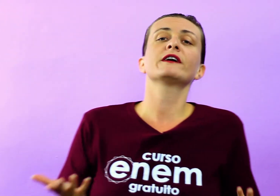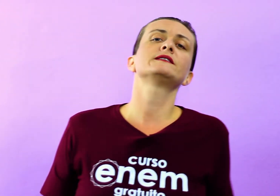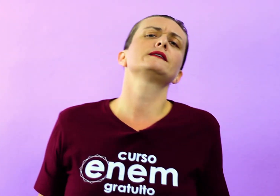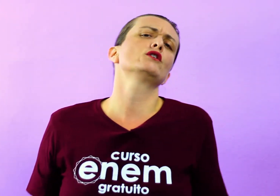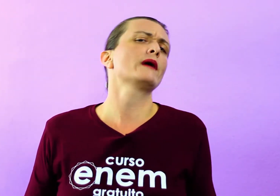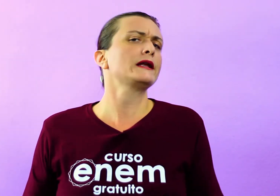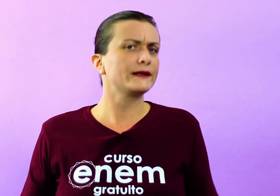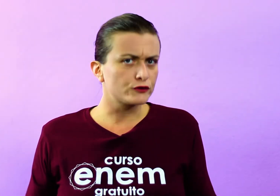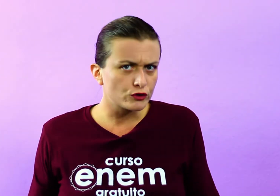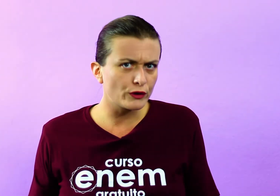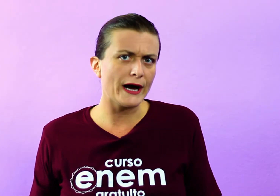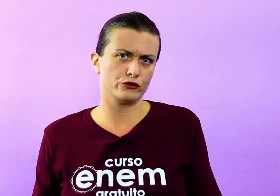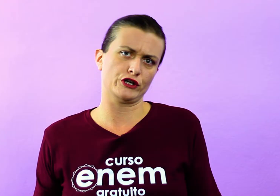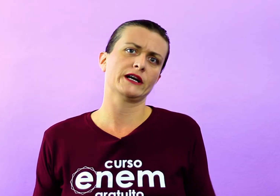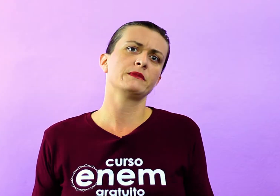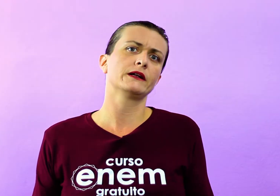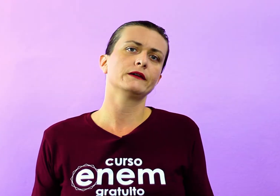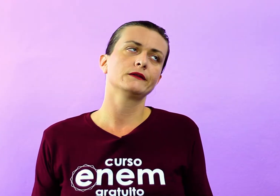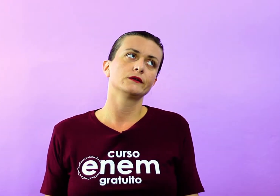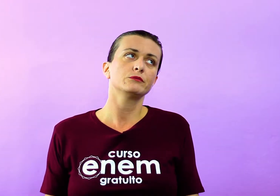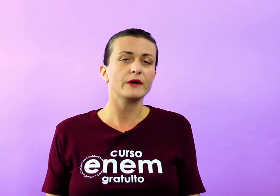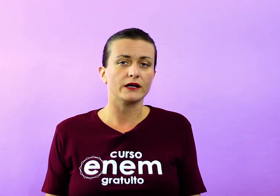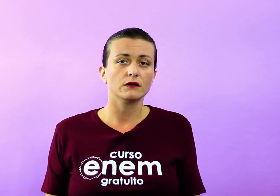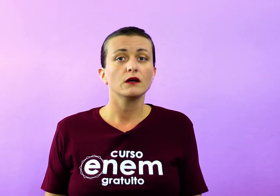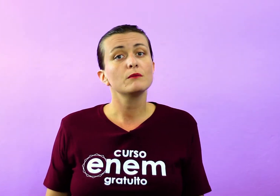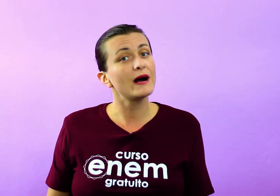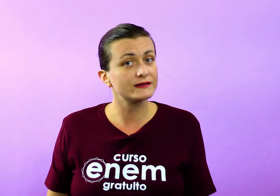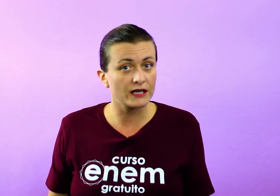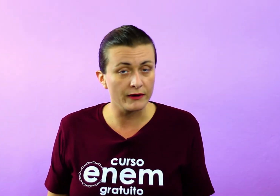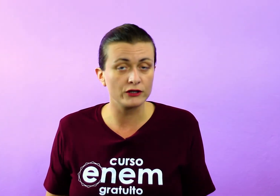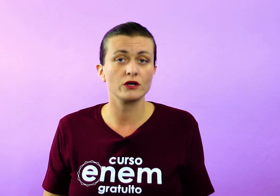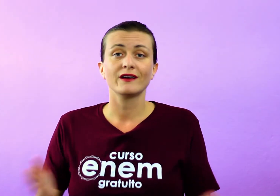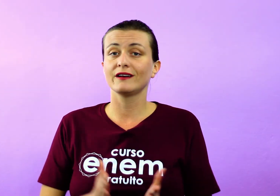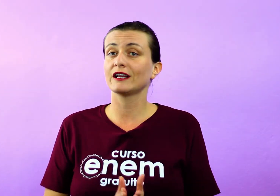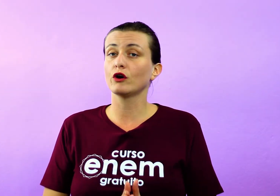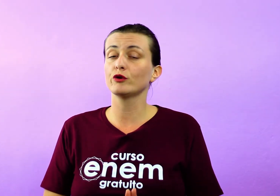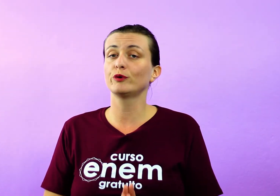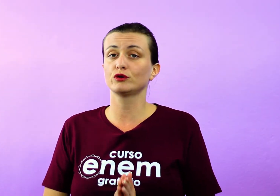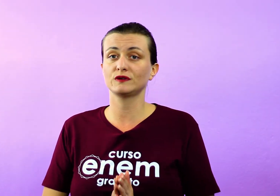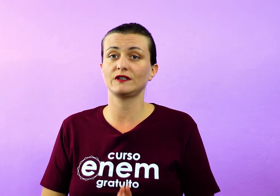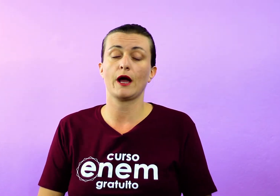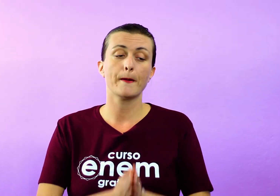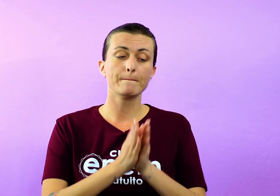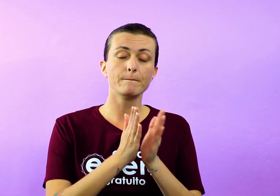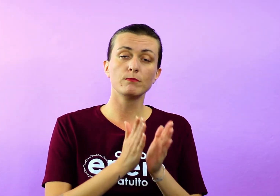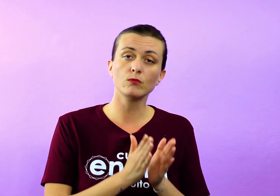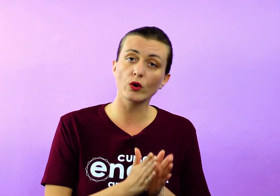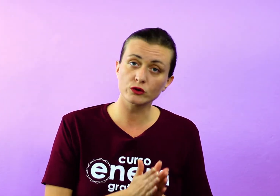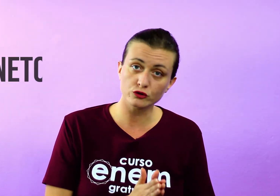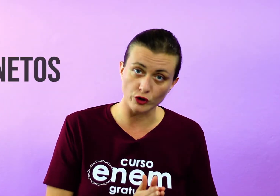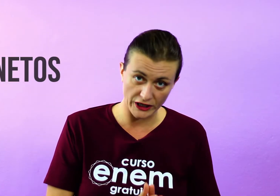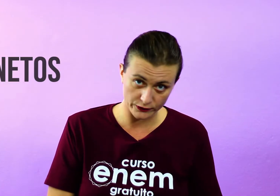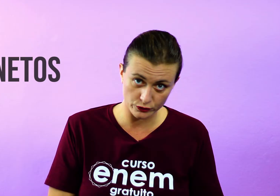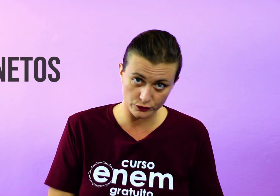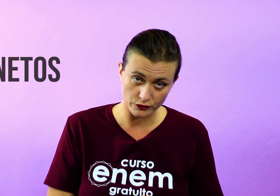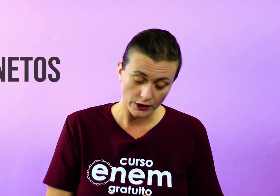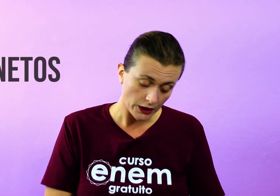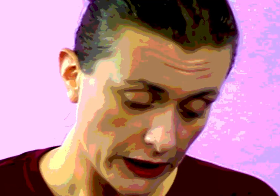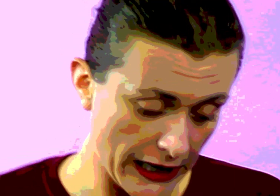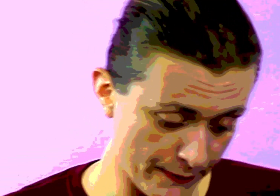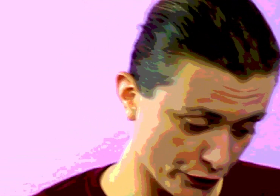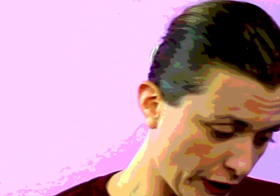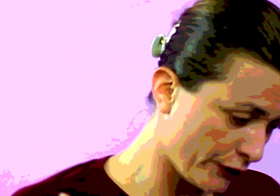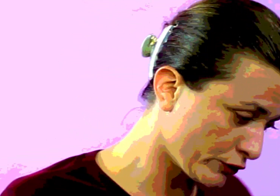significa seguir uma linha estrutural, tia Camila? Bem, basicamente, Gregório produzia muitos sonetos.